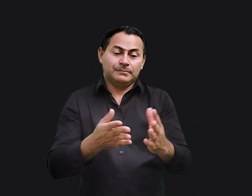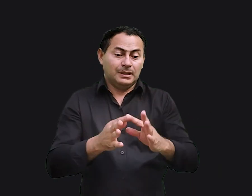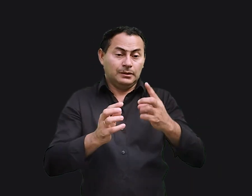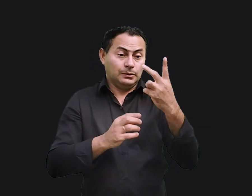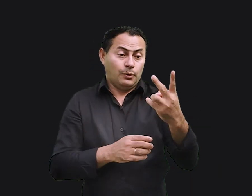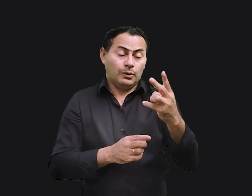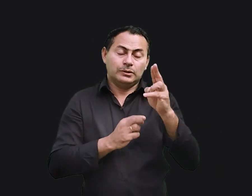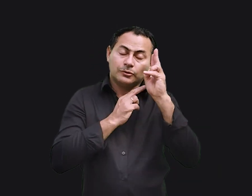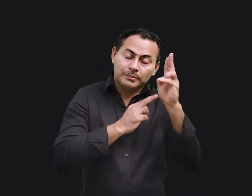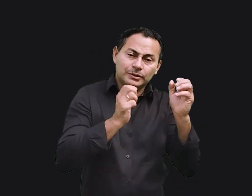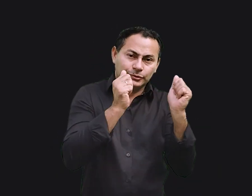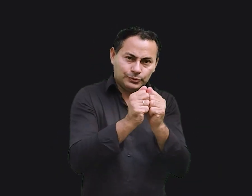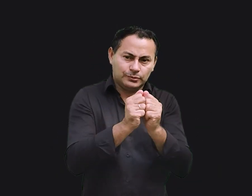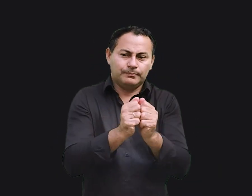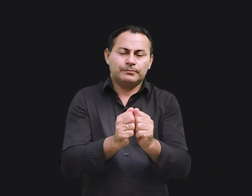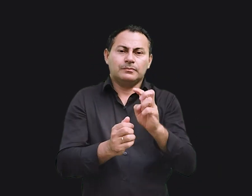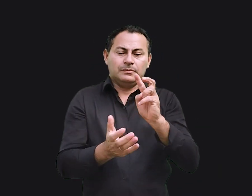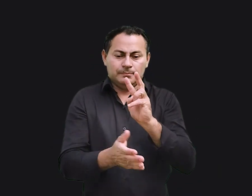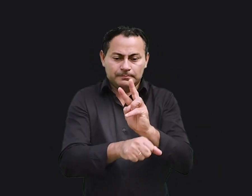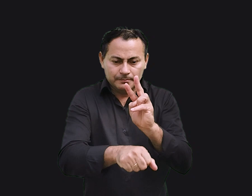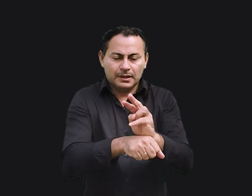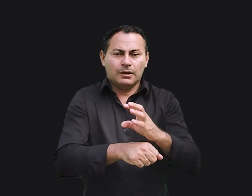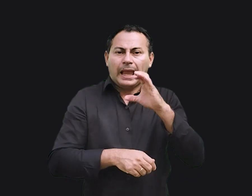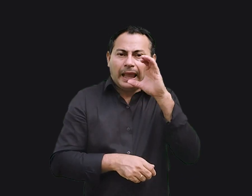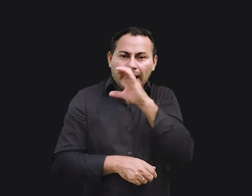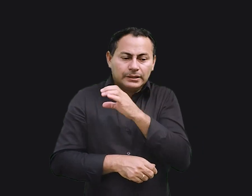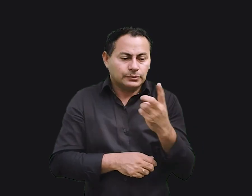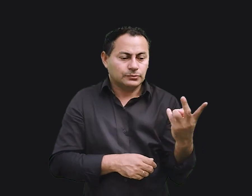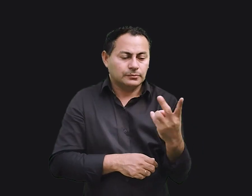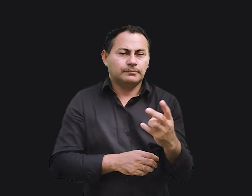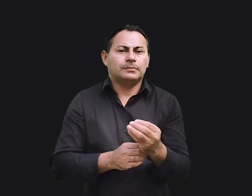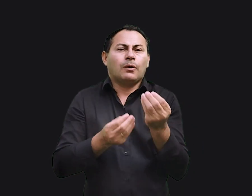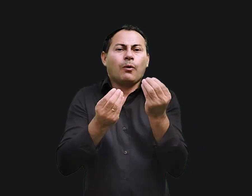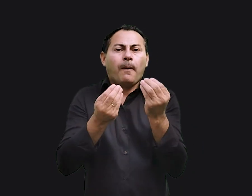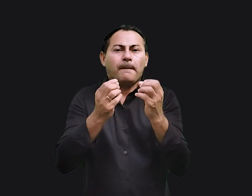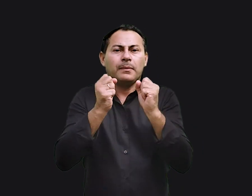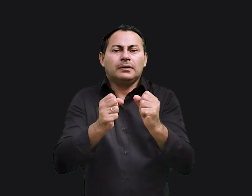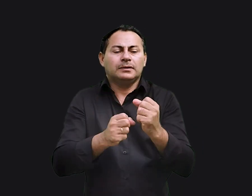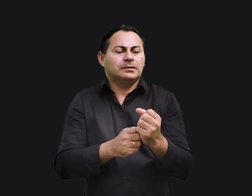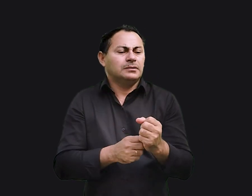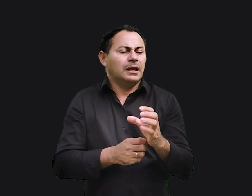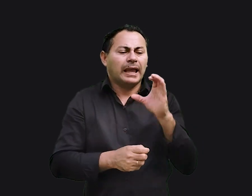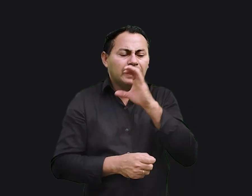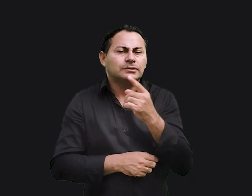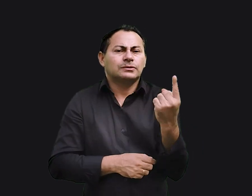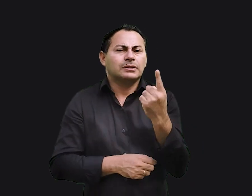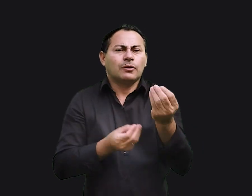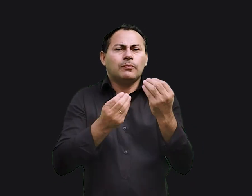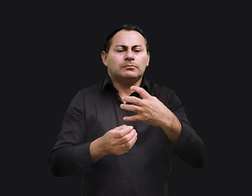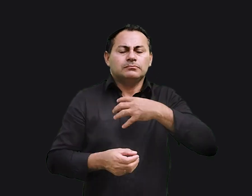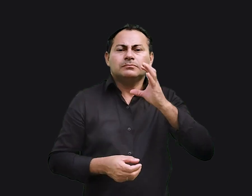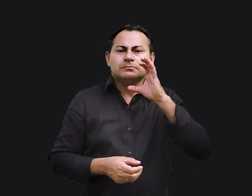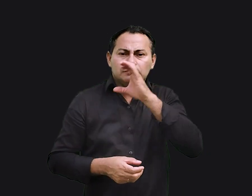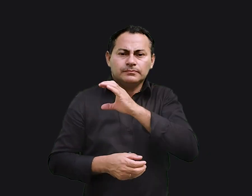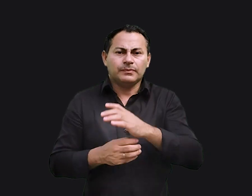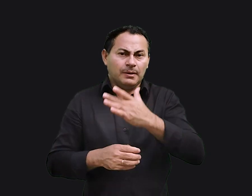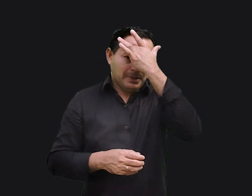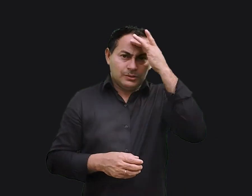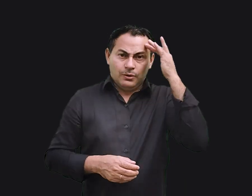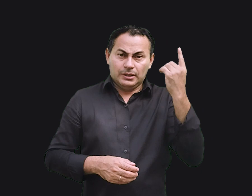E se dois dormirem juntos, vão manter-se aquecidos. Como, porém, manter-se aquecido sozinho? Um homem sozinho